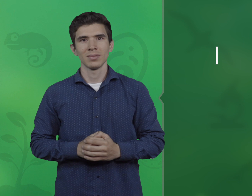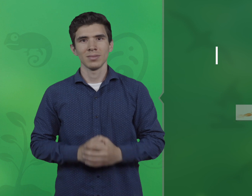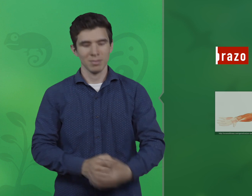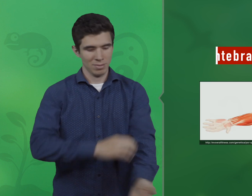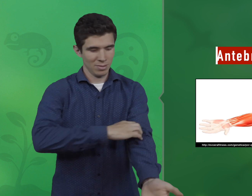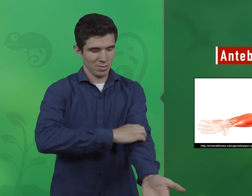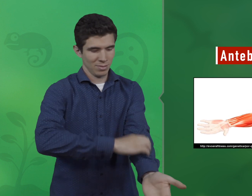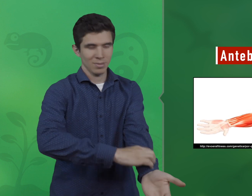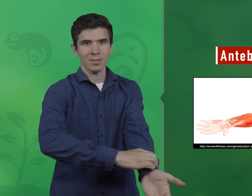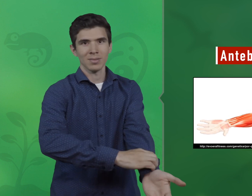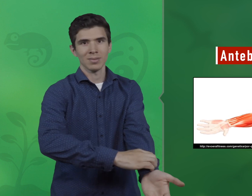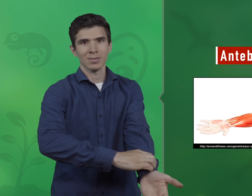Antebrazo